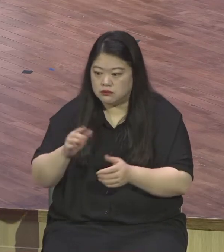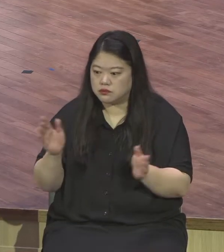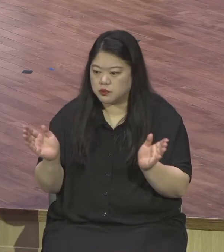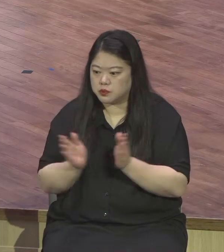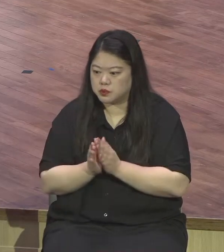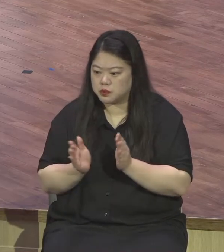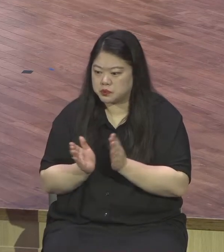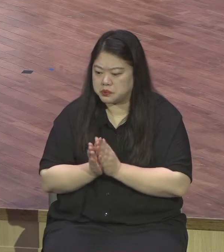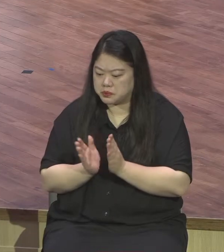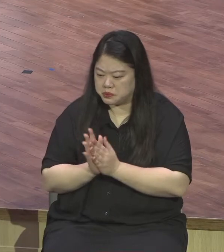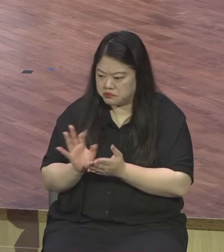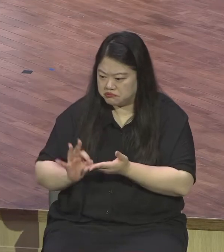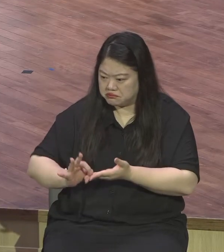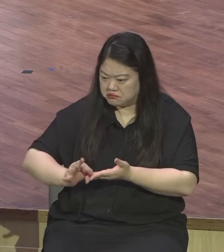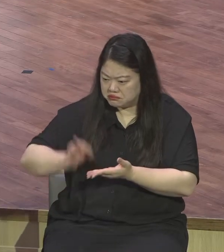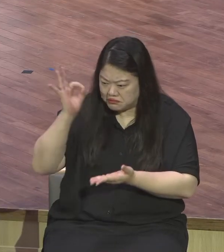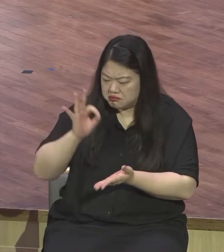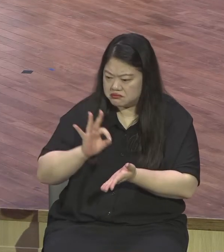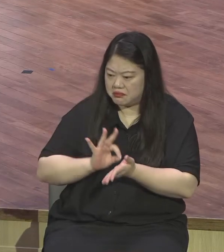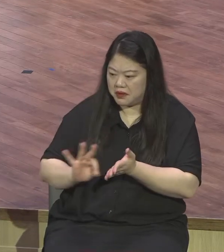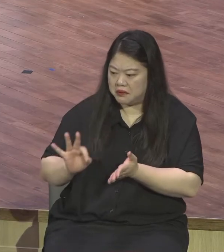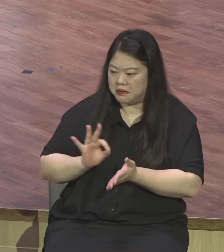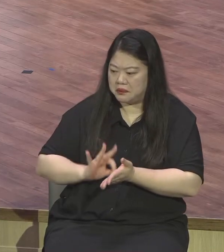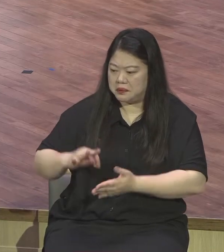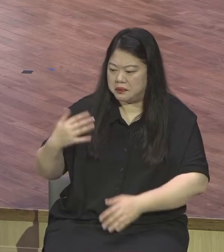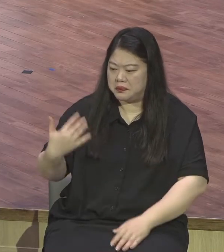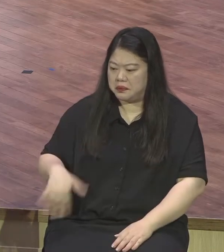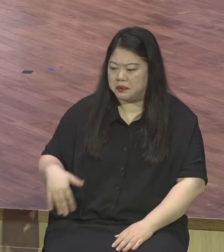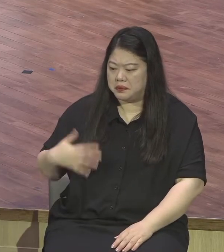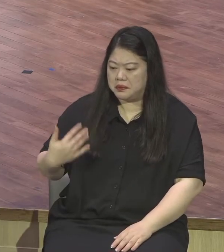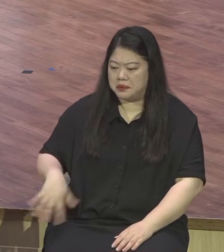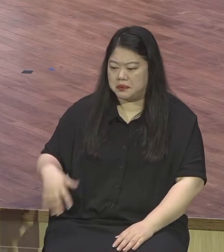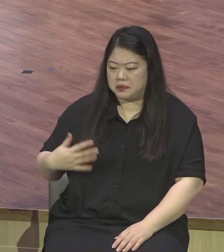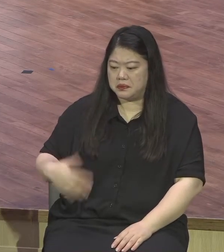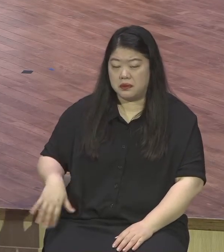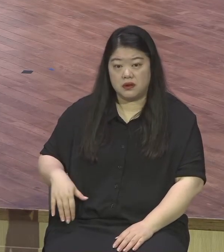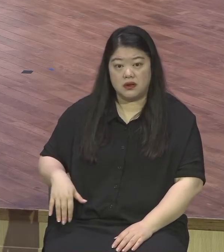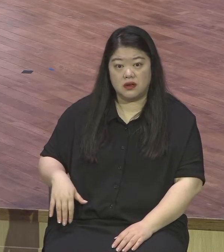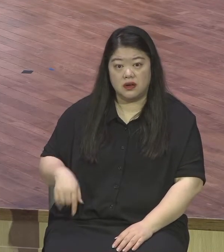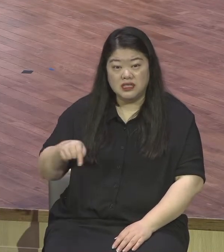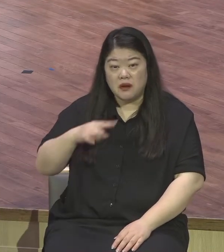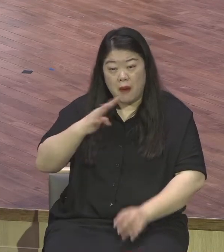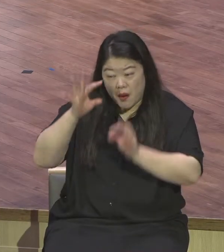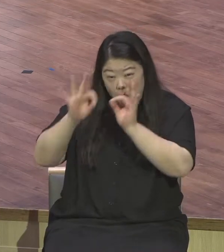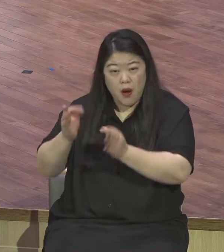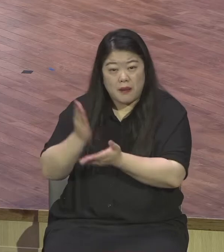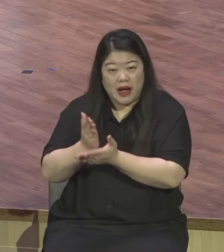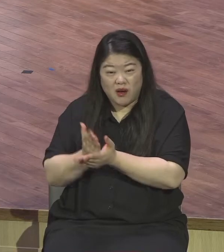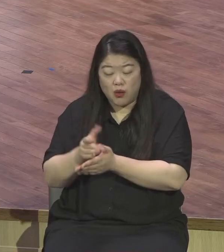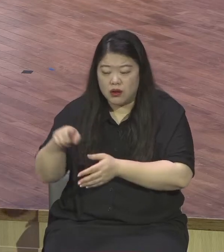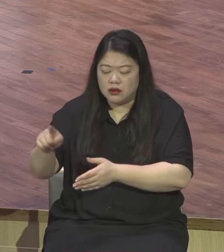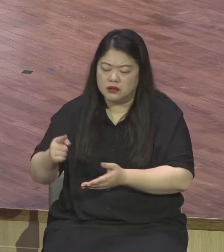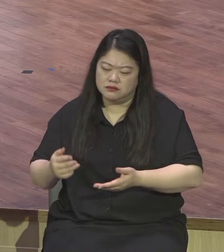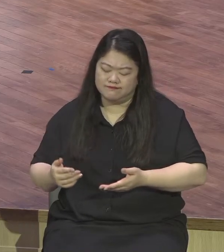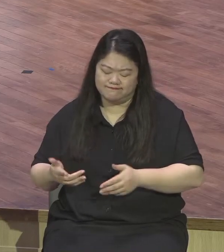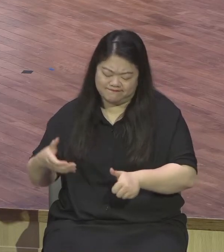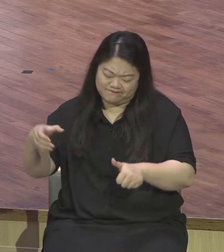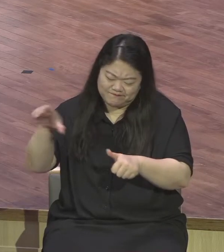헌신의 자리로 나가게 된 출발점 어떻게 그렇게 할 수 있었냐가 출발점이 과연